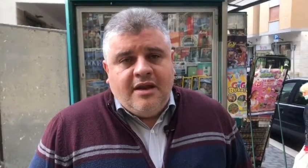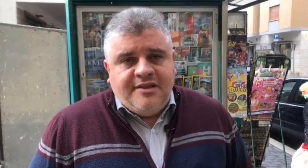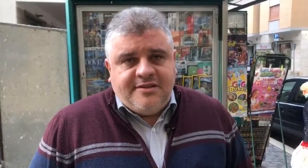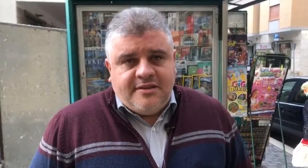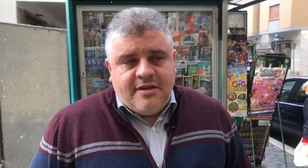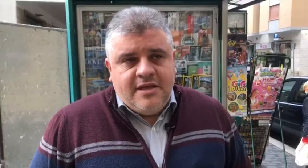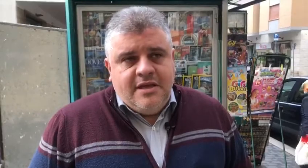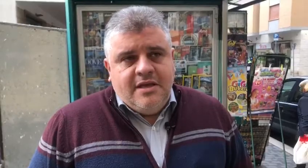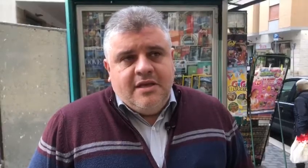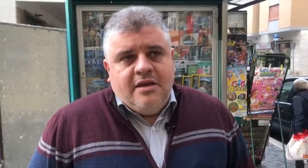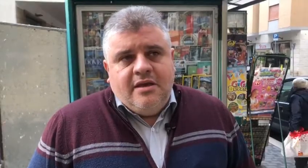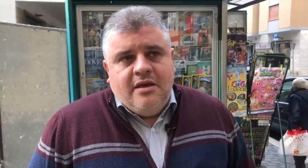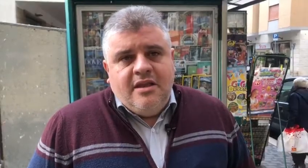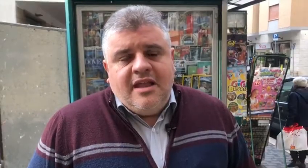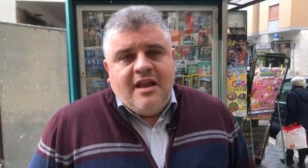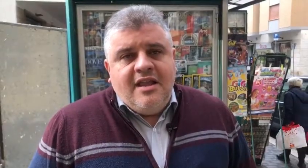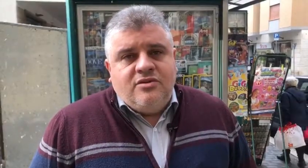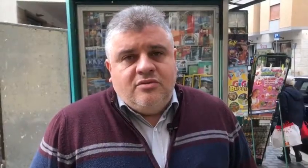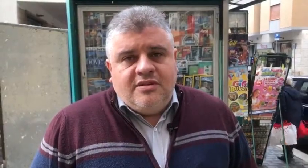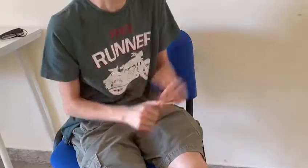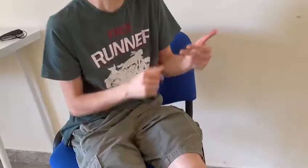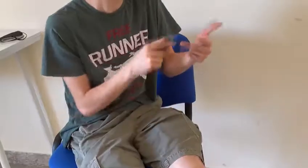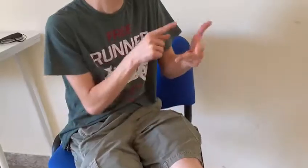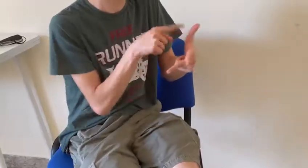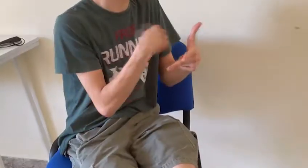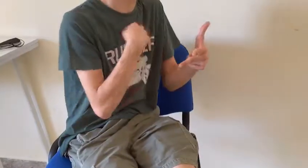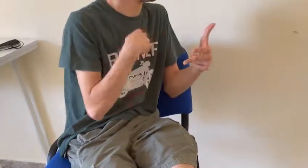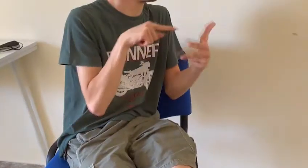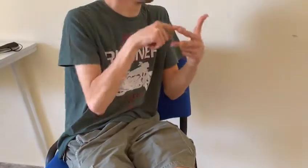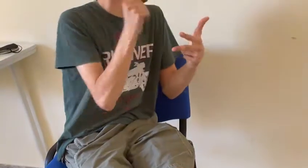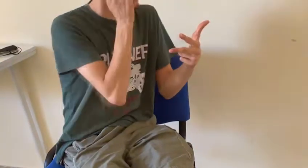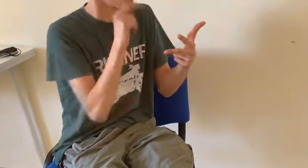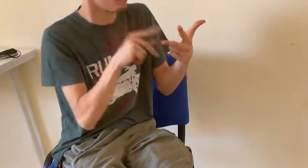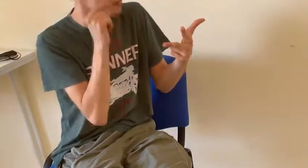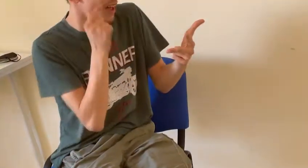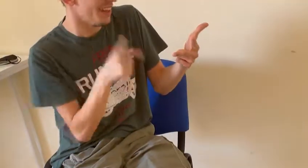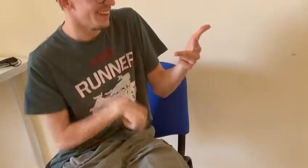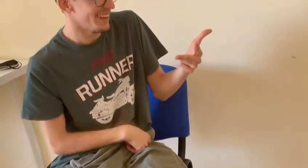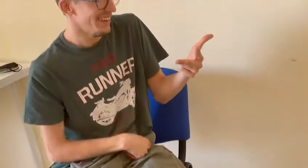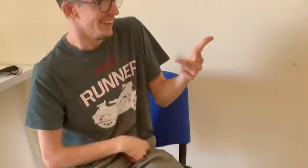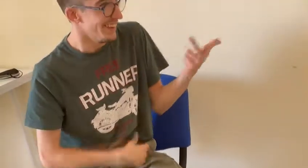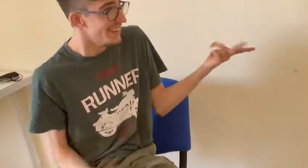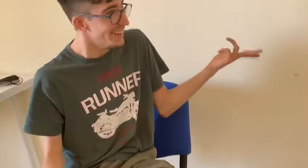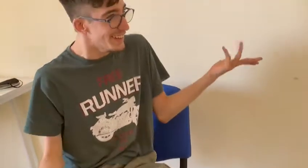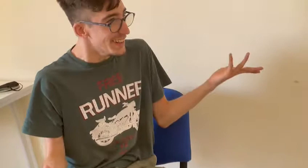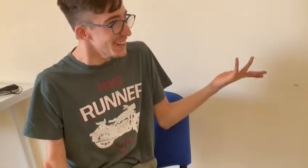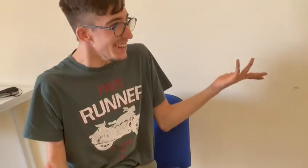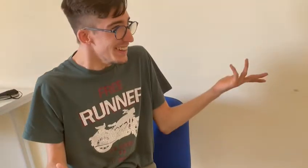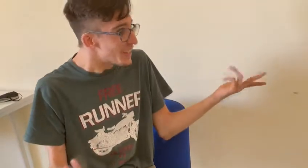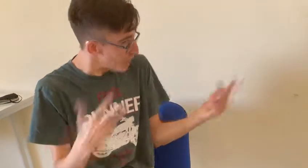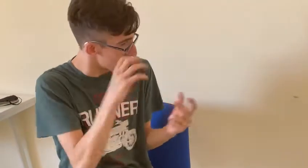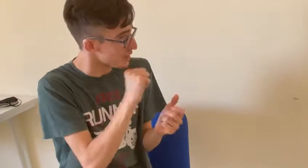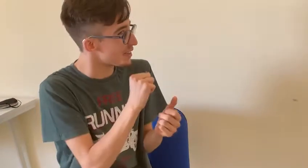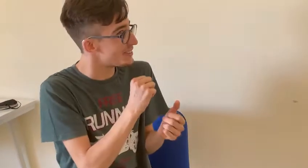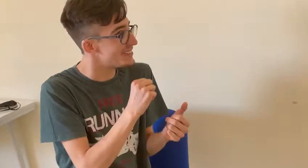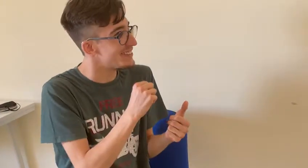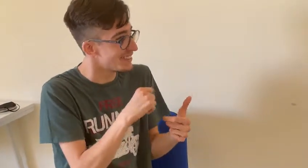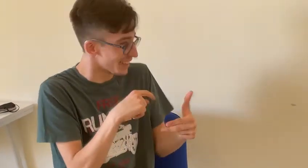LIS. In Italia, su testate nazionali, per esempio il Tg3, hanno overa uno spazio destinato a loro. Ecco il mio